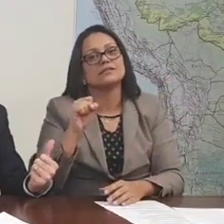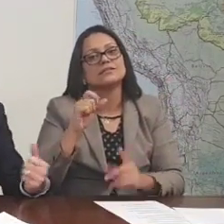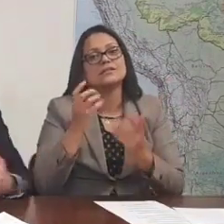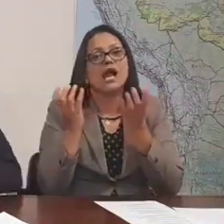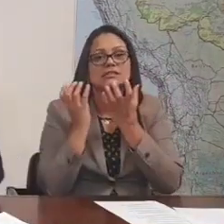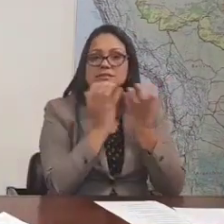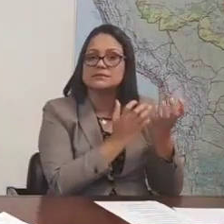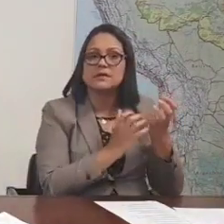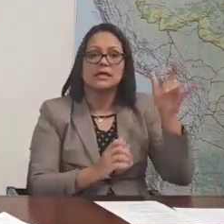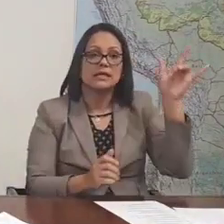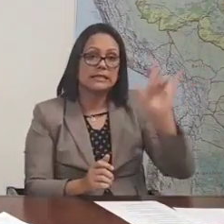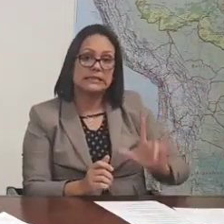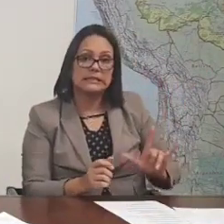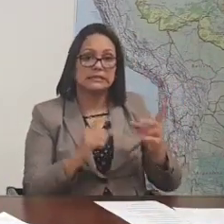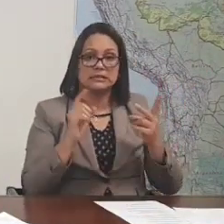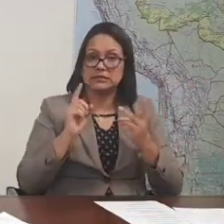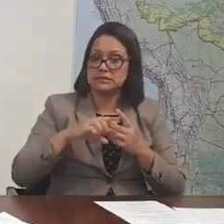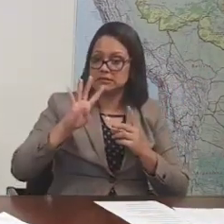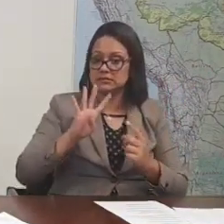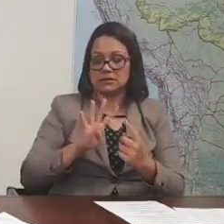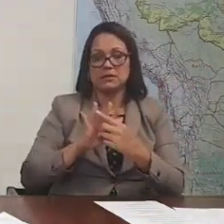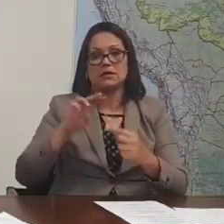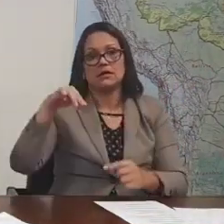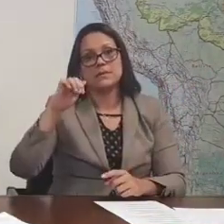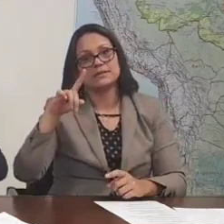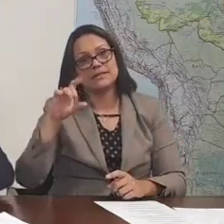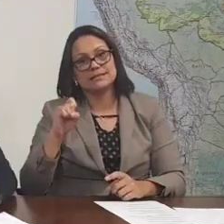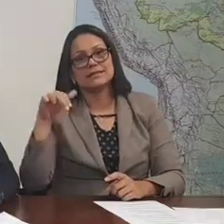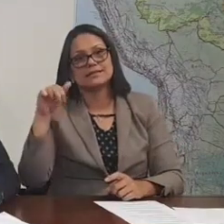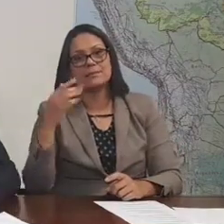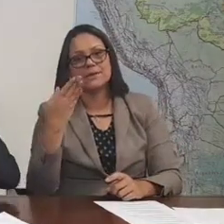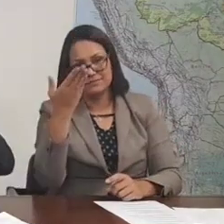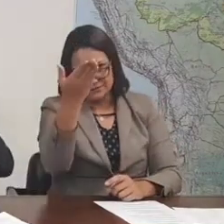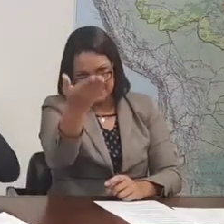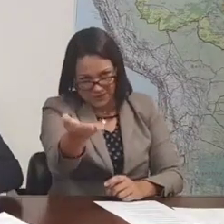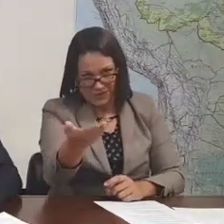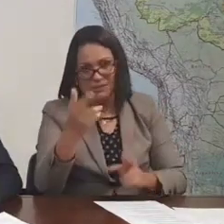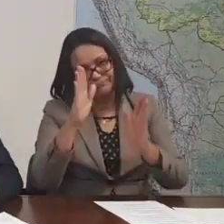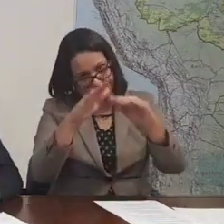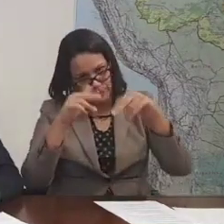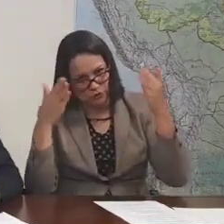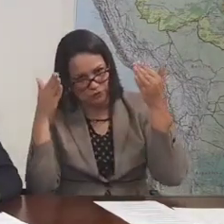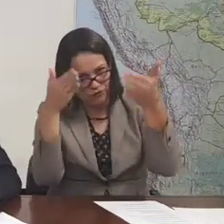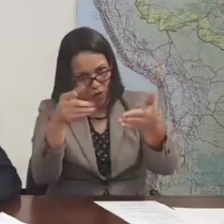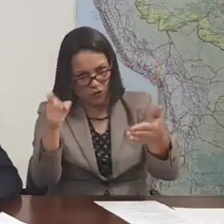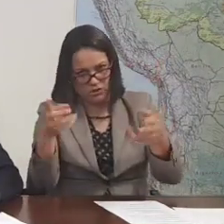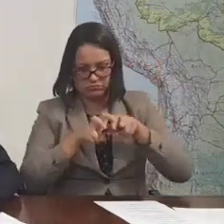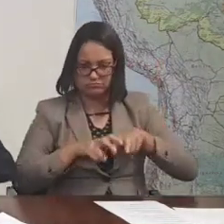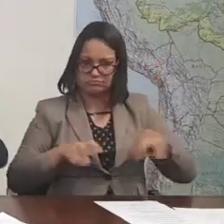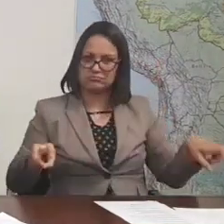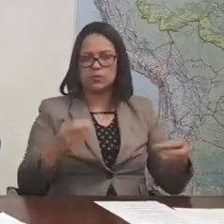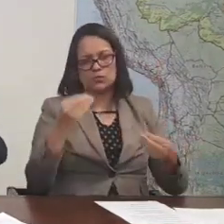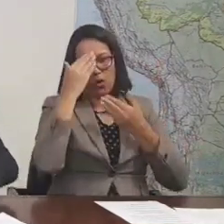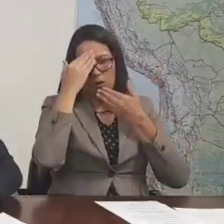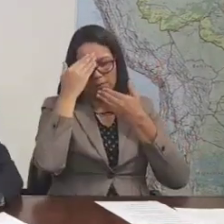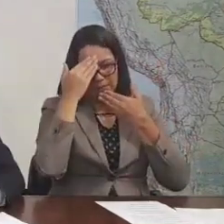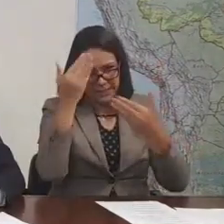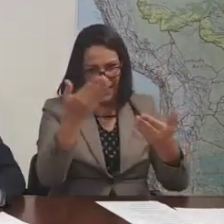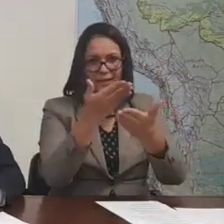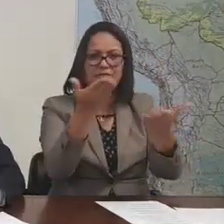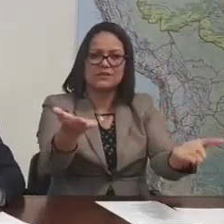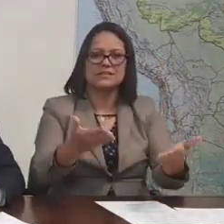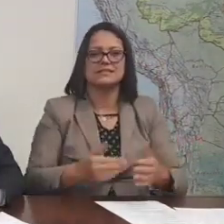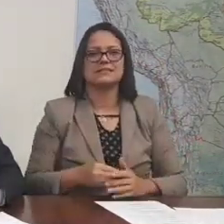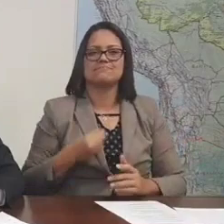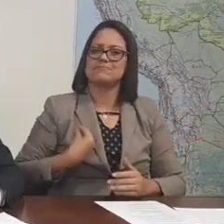Elisângela, Mandetta, Nabã, e você, a nossa razão de estar aqui. Muito obrigado a vocês, muito obrigado a